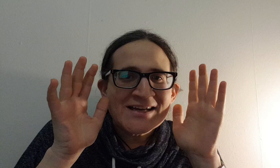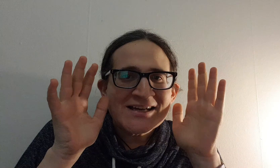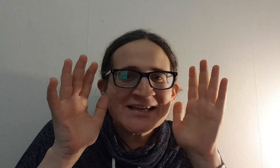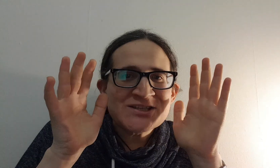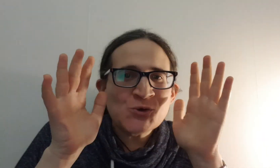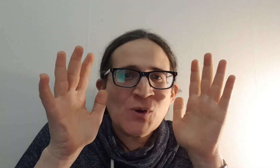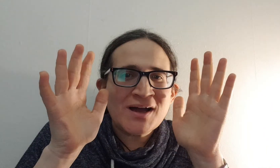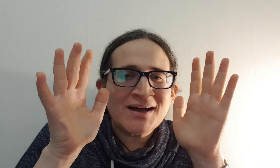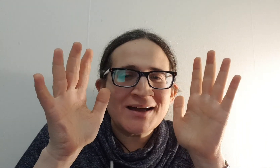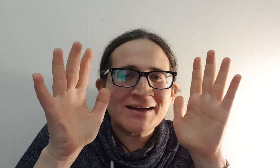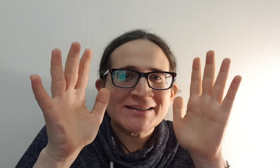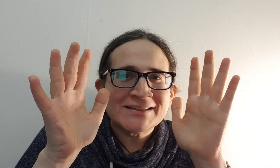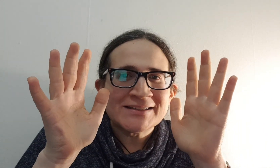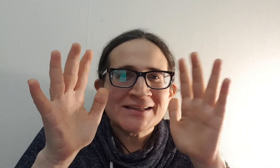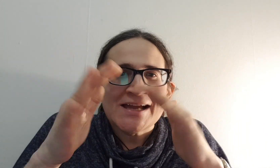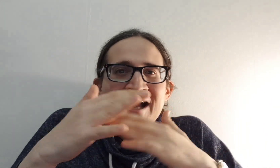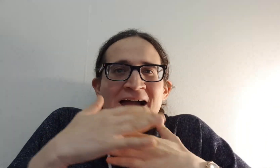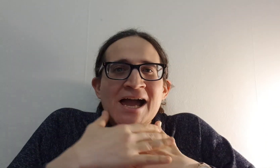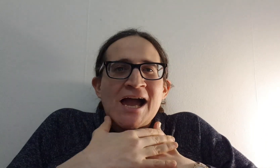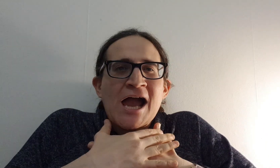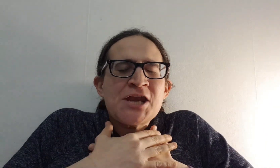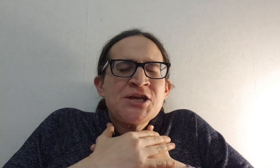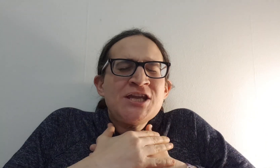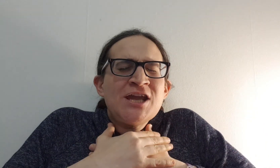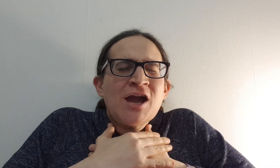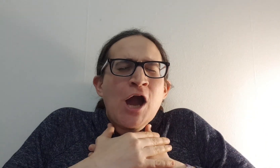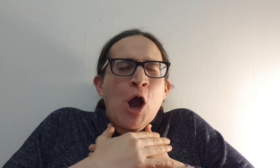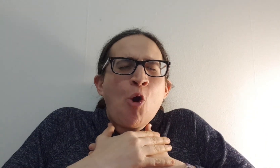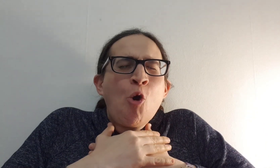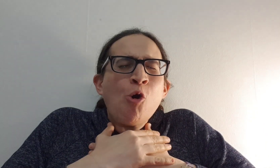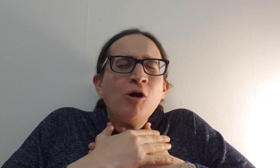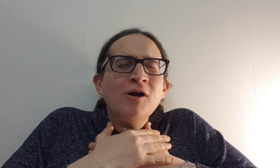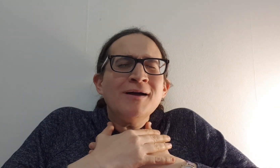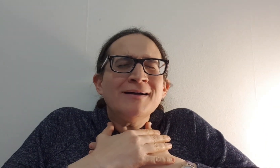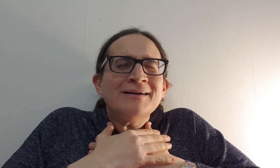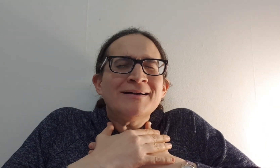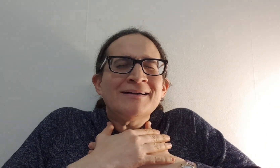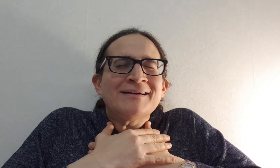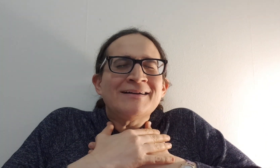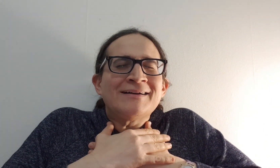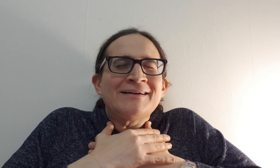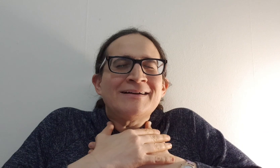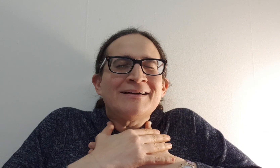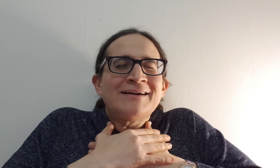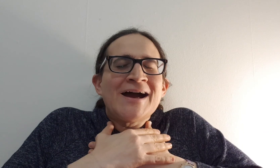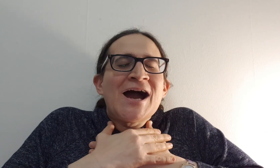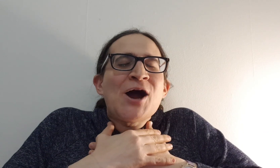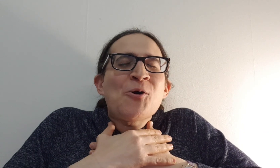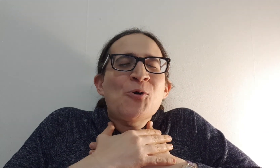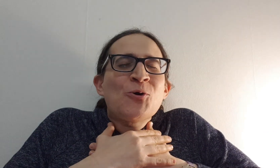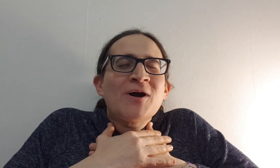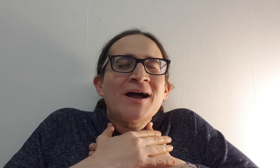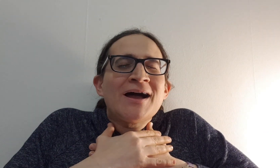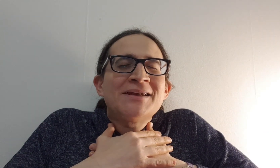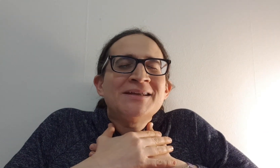עזרו אחריי אני האור האור אני